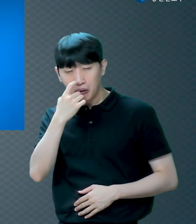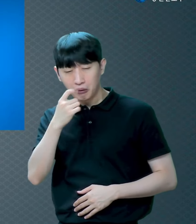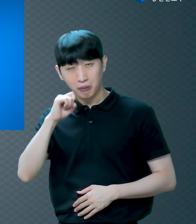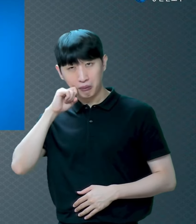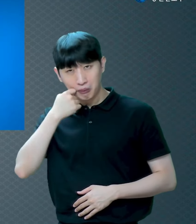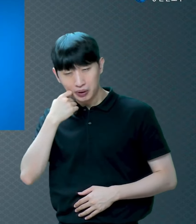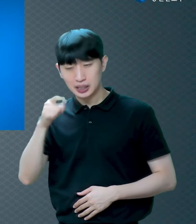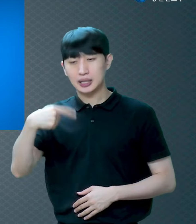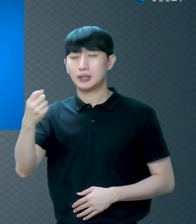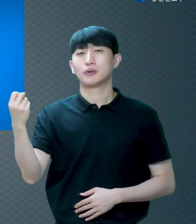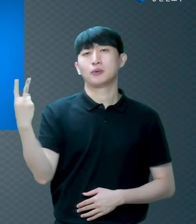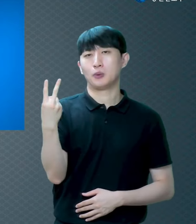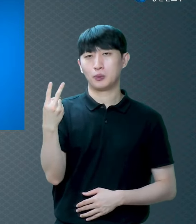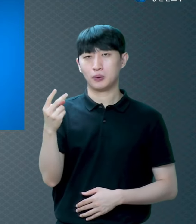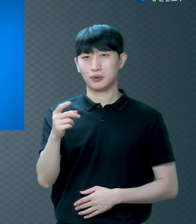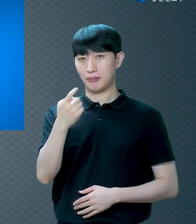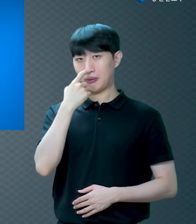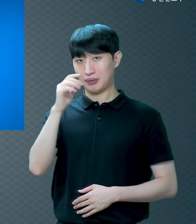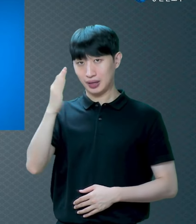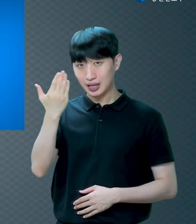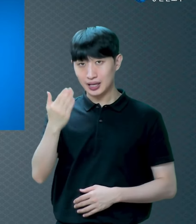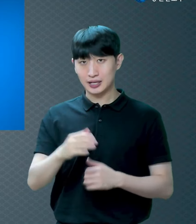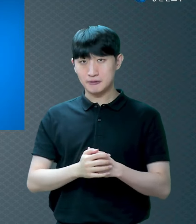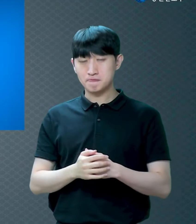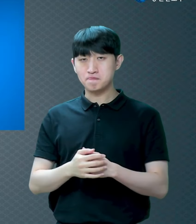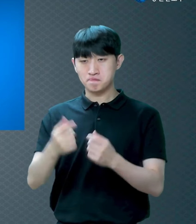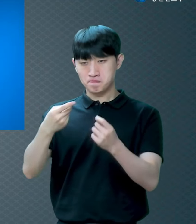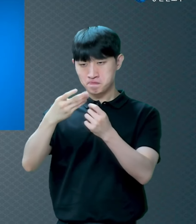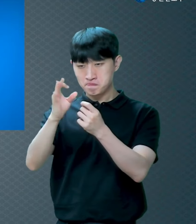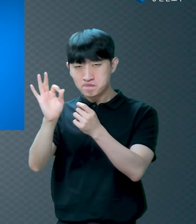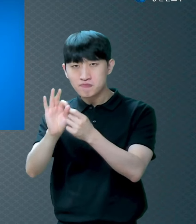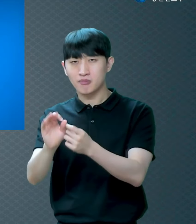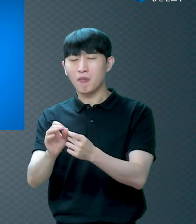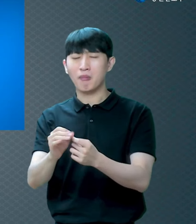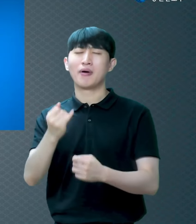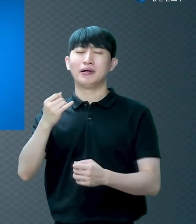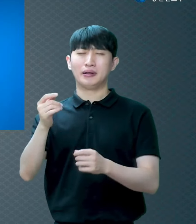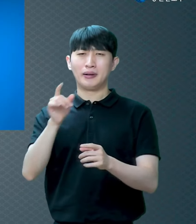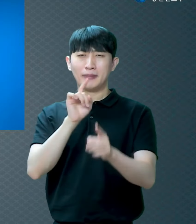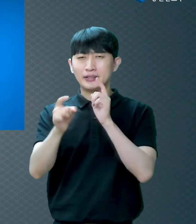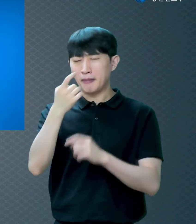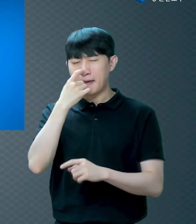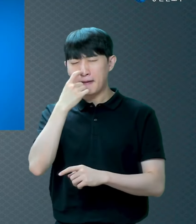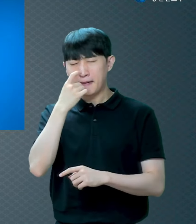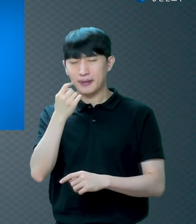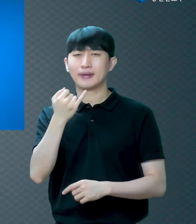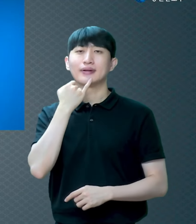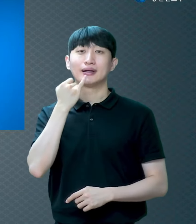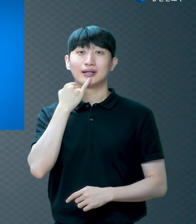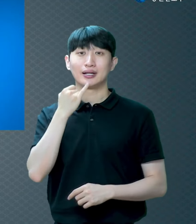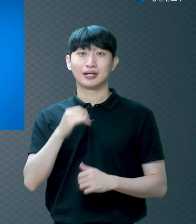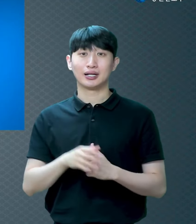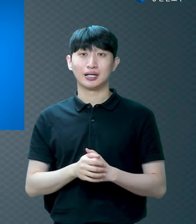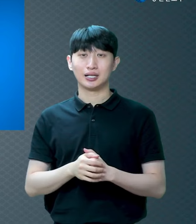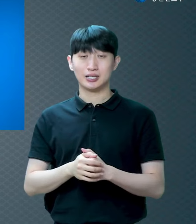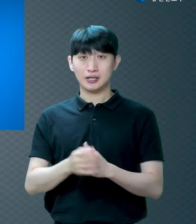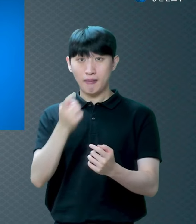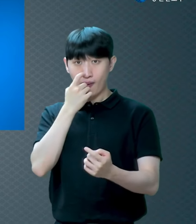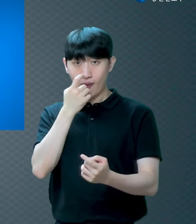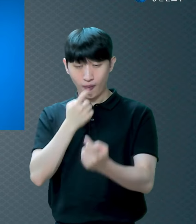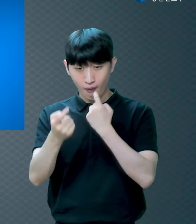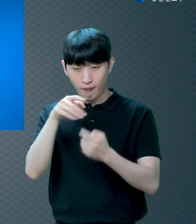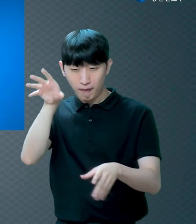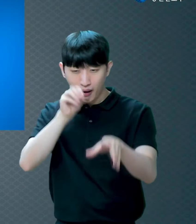두 번 들어서 안 되면 열 번이라도 들으면 됩니다 믿음은 들음에서 나기 때문에 들으면 돼요